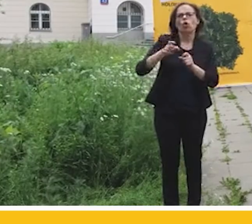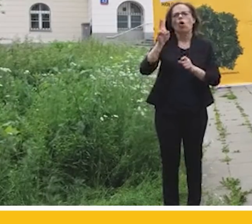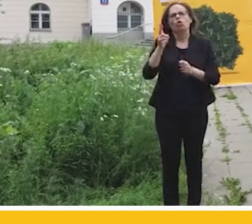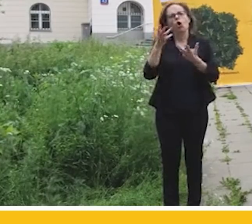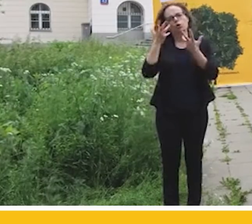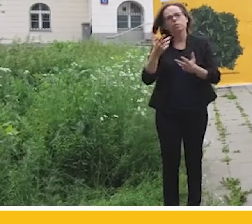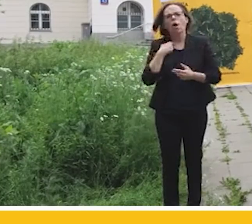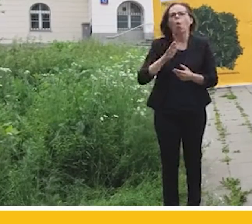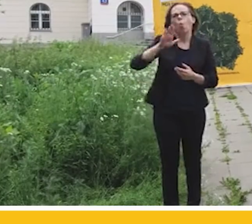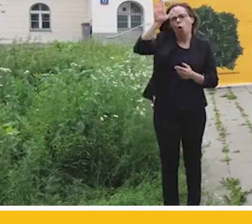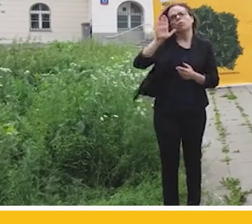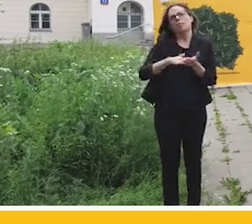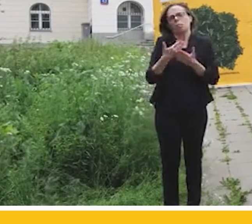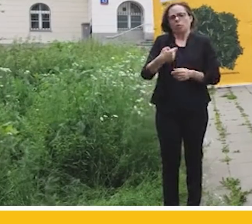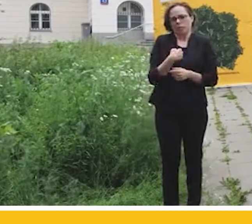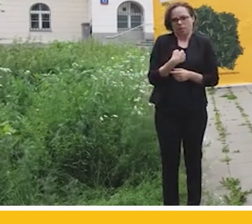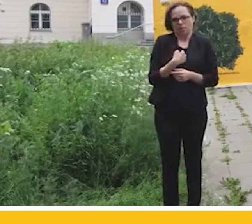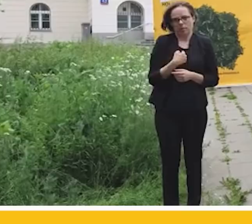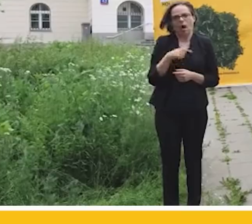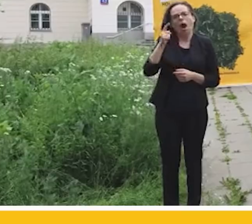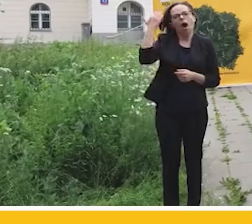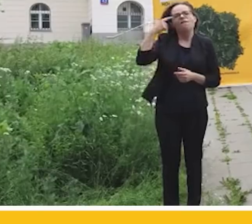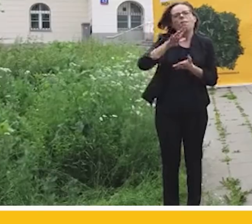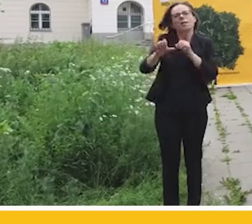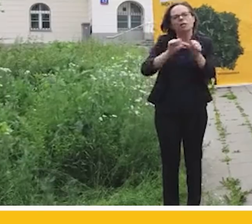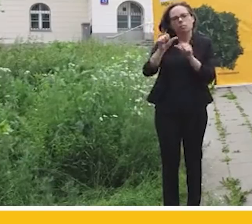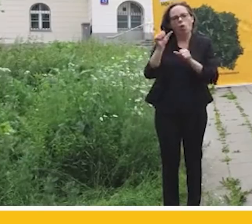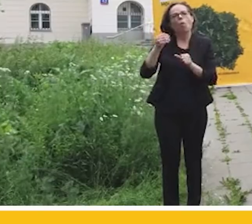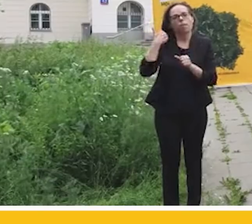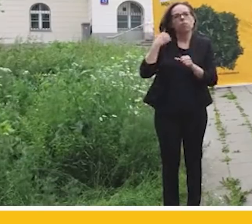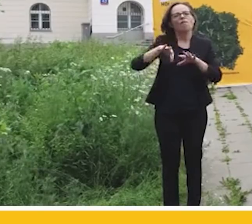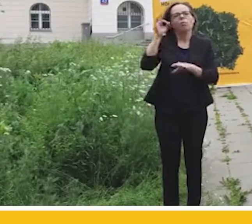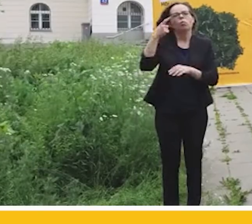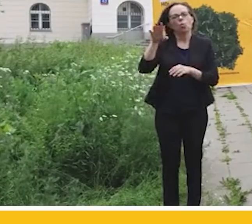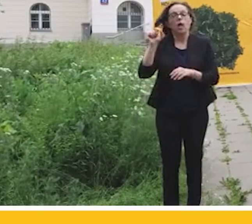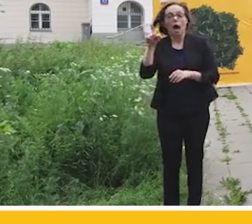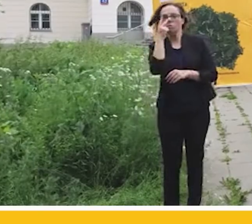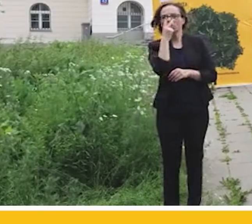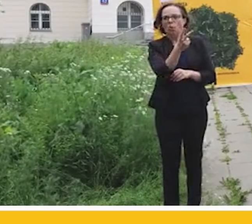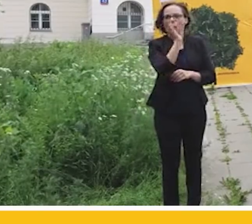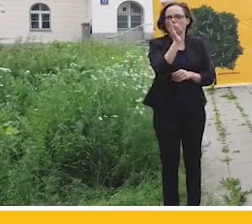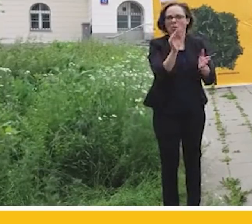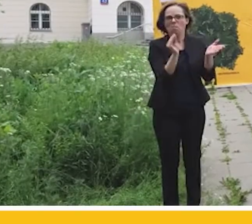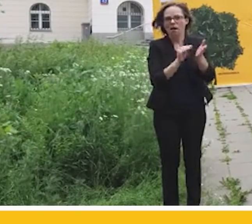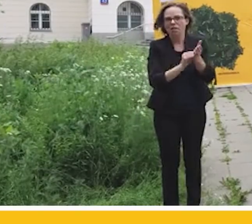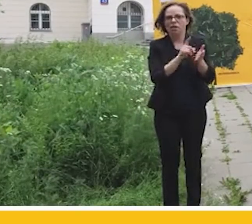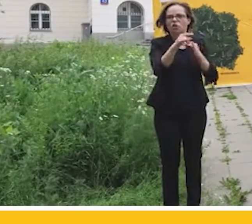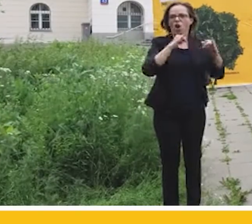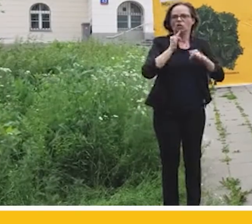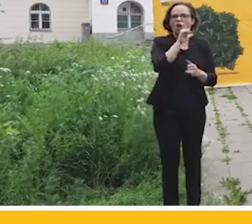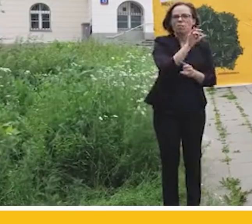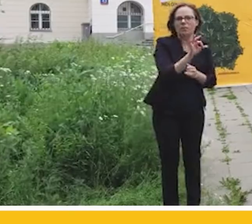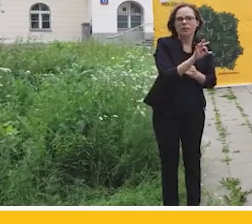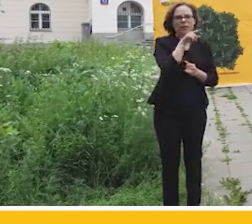głosować na przykład na mnie, a głosował w 2015 roku na Andrzeja Dudę, ale zobaczył jak to wygląda, jak wygląda w praktyce, rząd PiS, który tak